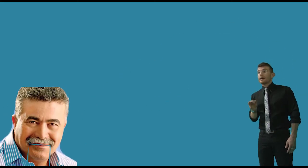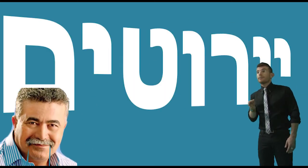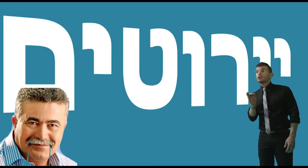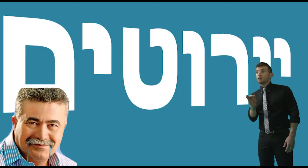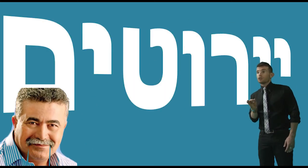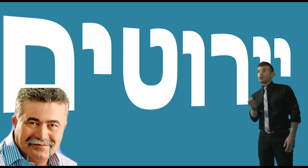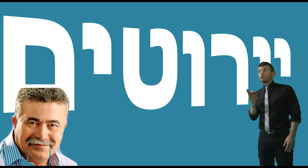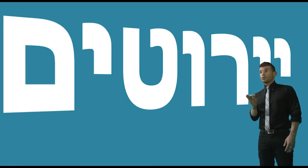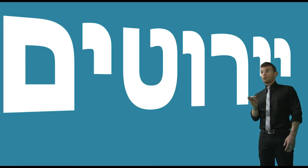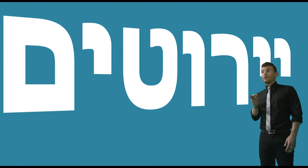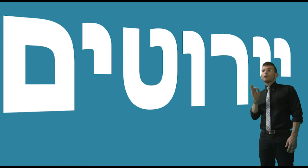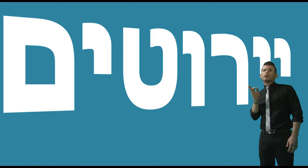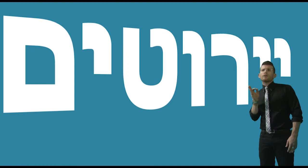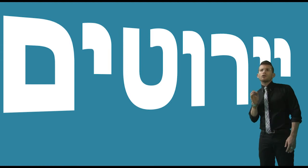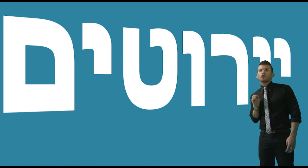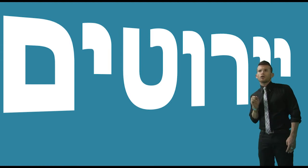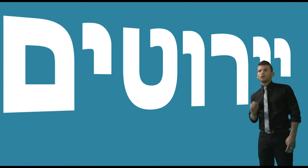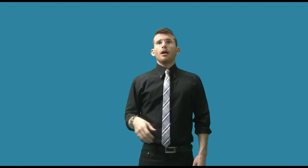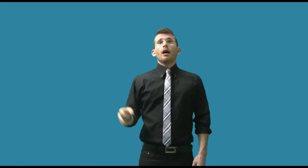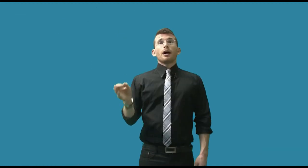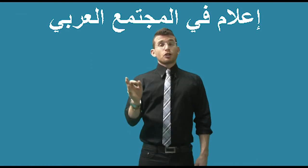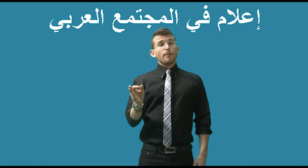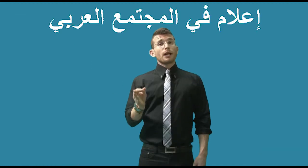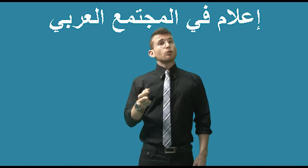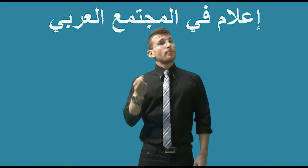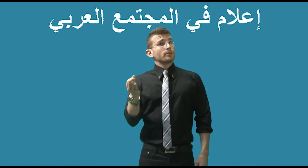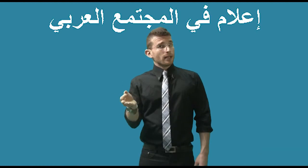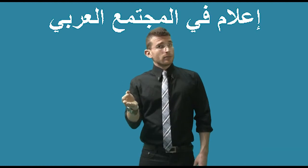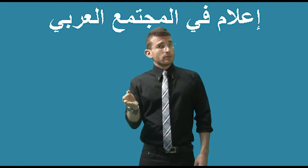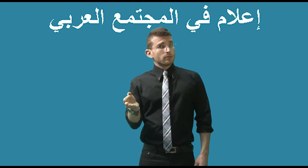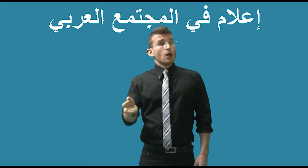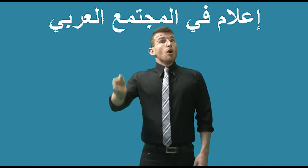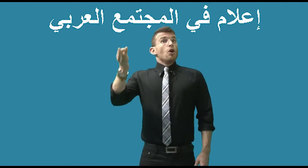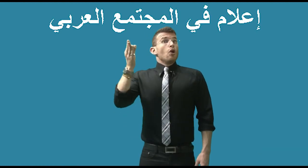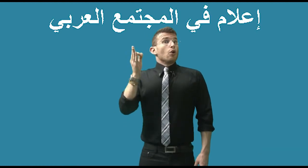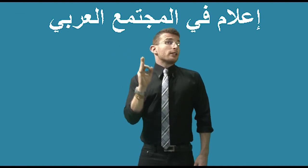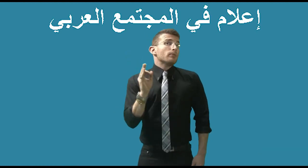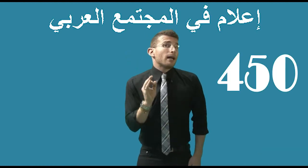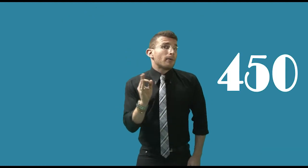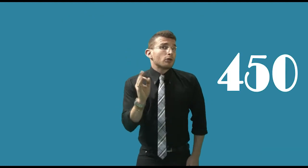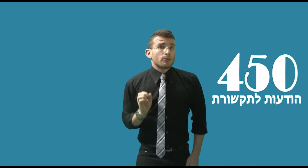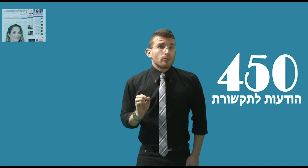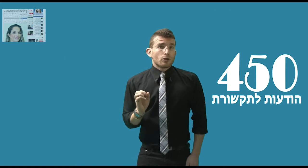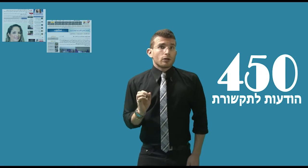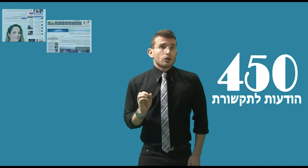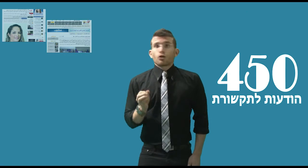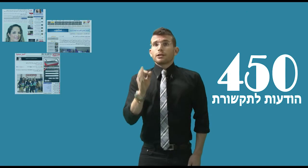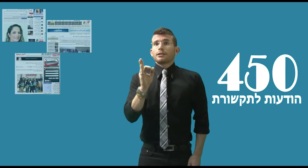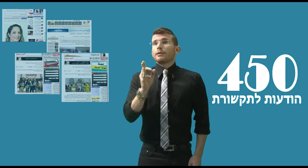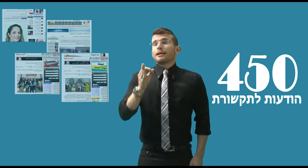מעל ל-100 שילטות שעתידות היו להפוך לכתבות עוינות. השנה בלטנו גם במגזר. הוצאנו מעל ל-450 עוד דעות לתקשורת, עצרנו מעל ל